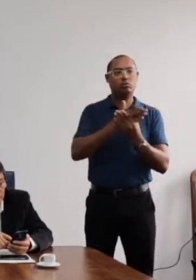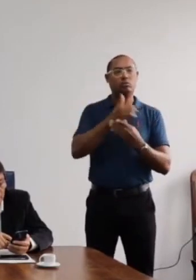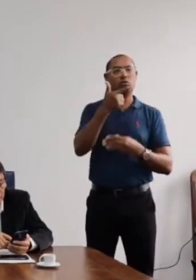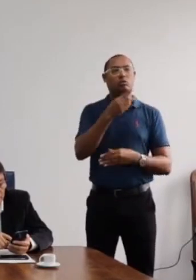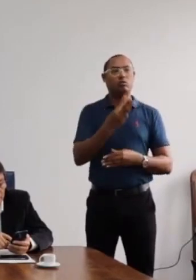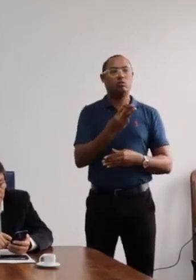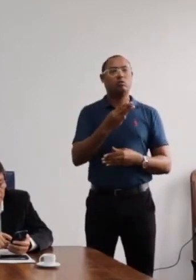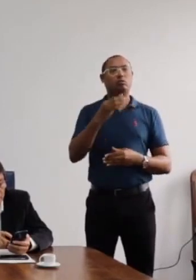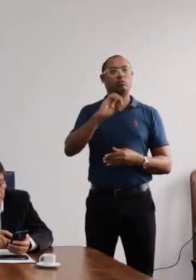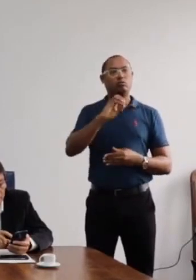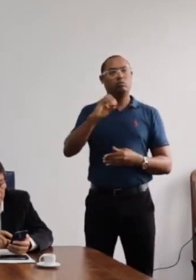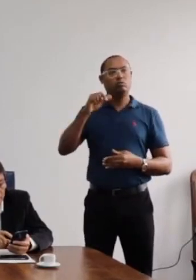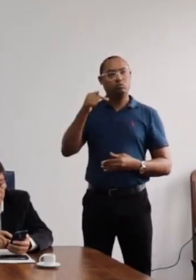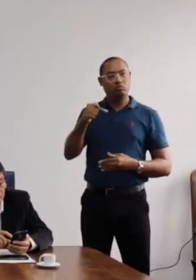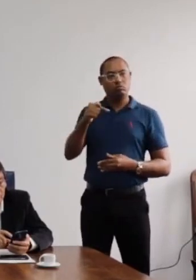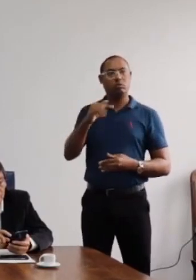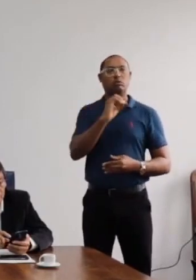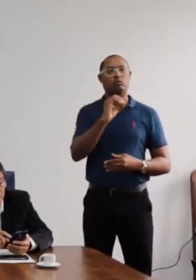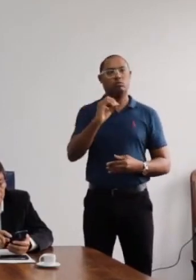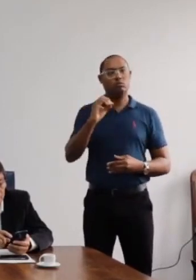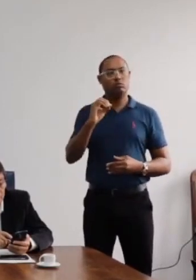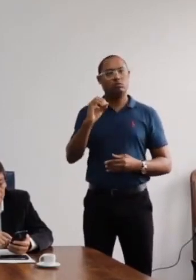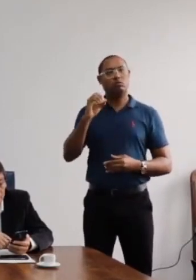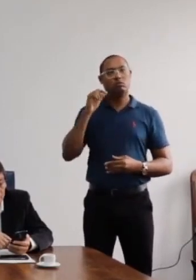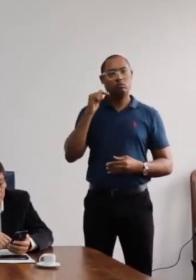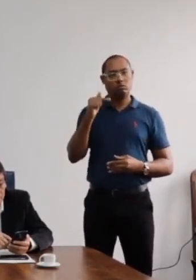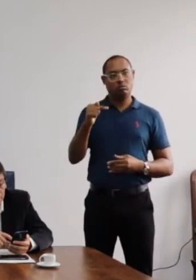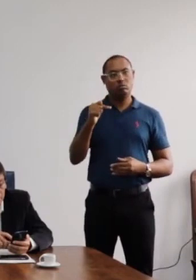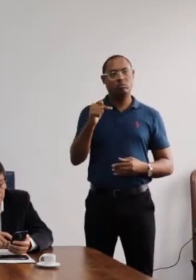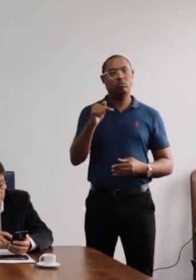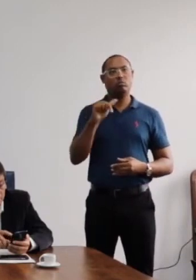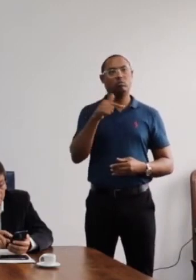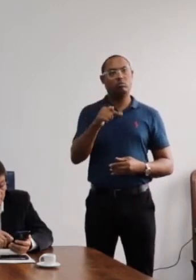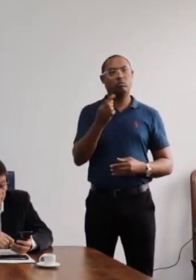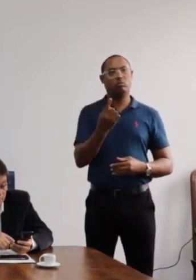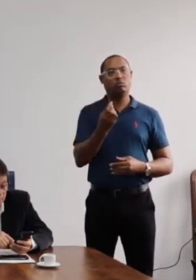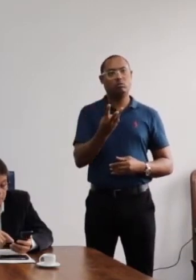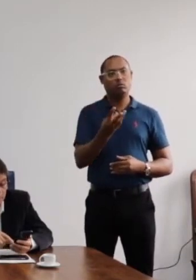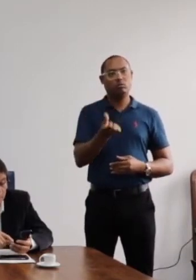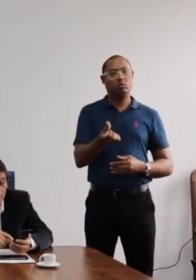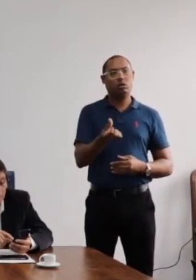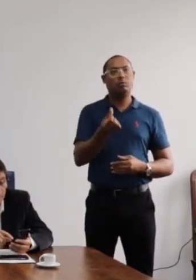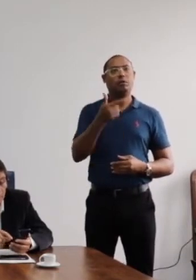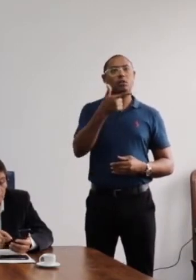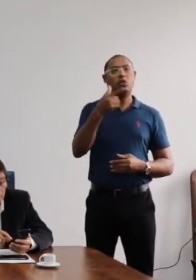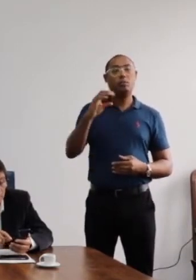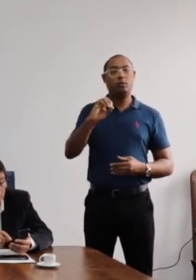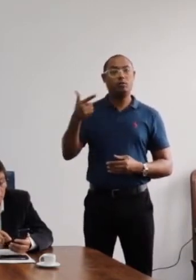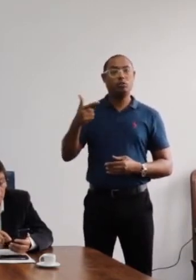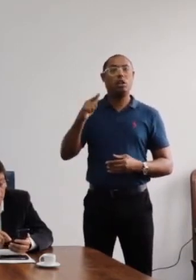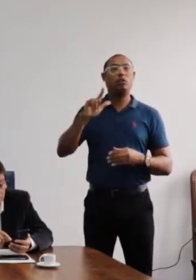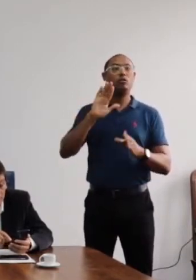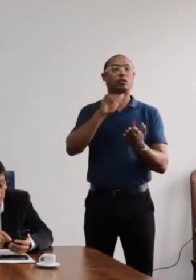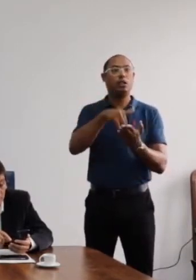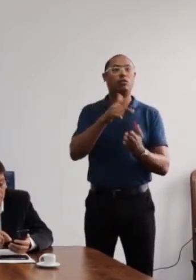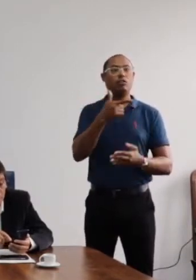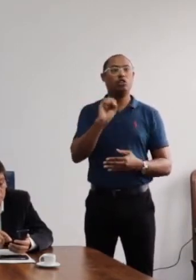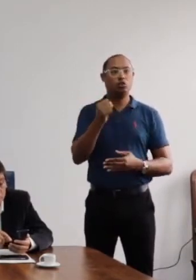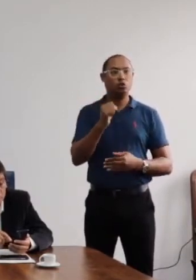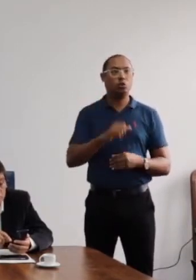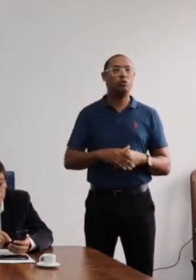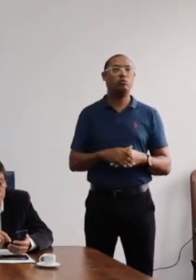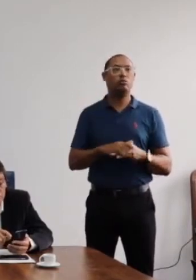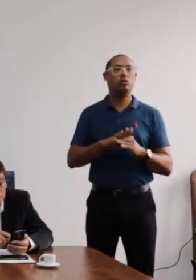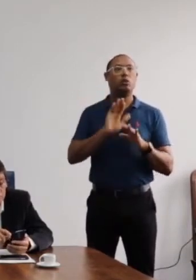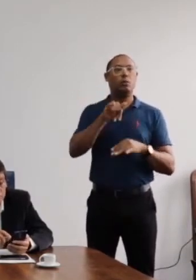23007-0000-7639-2023, dígito 28, minuta de